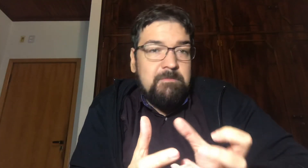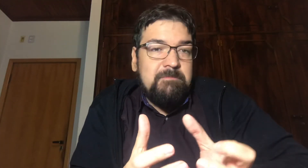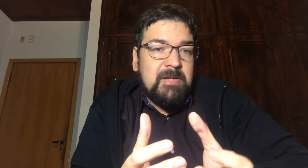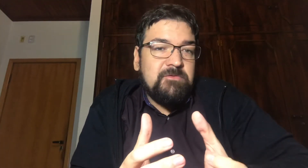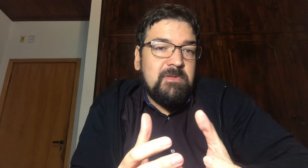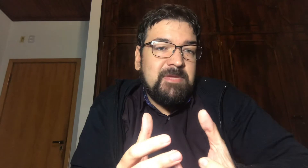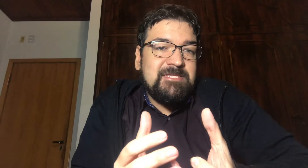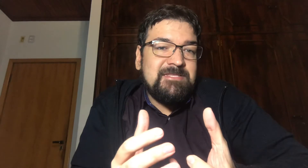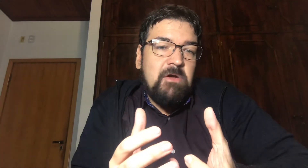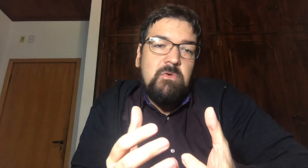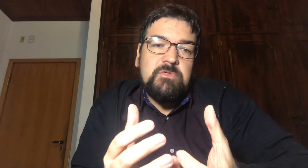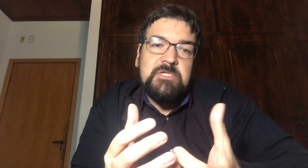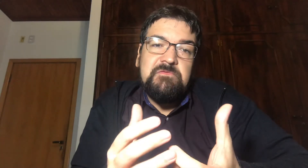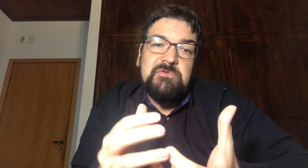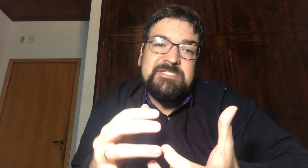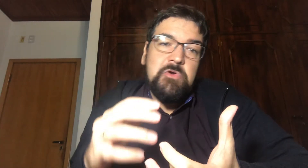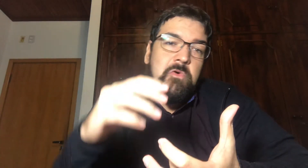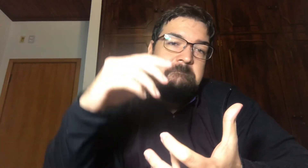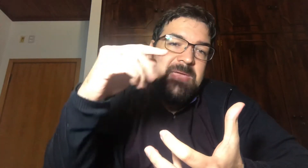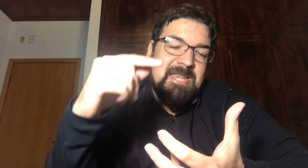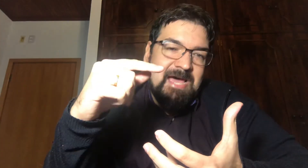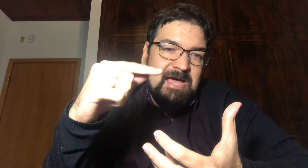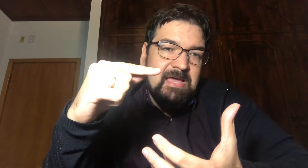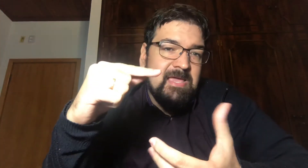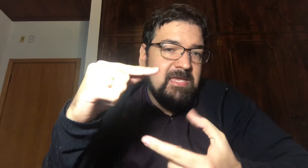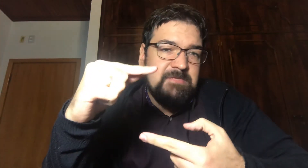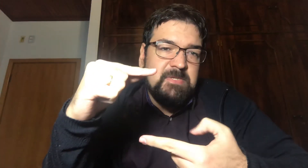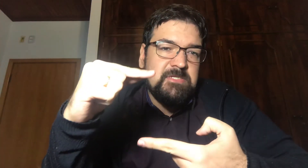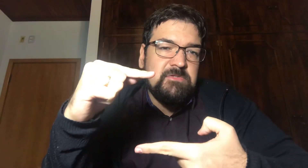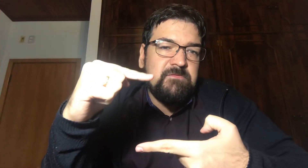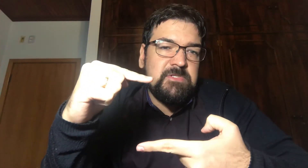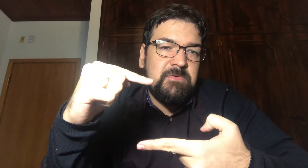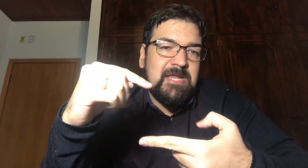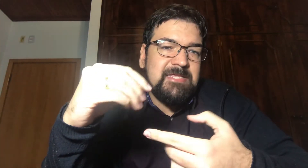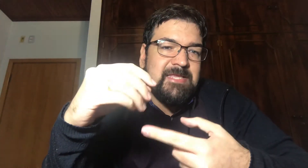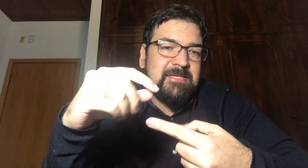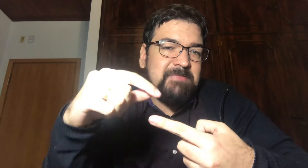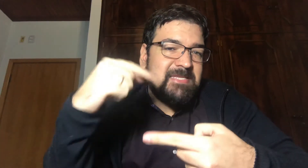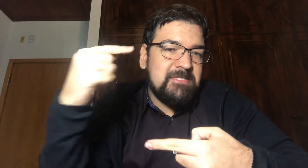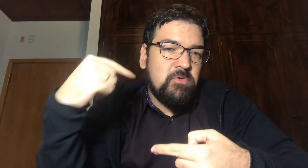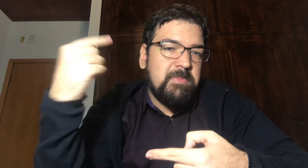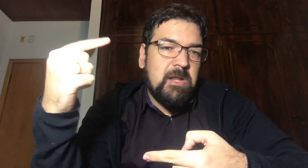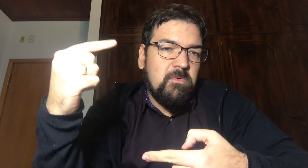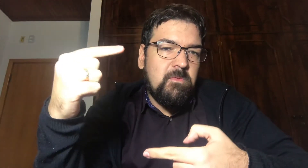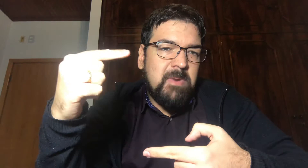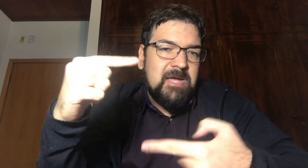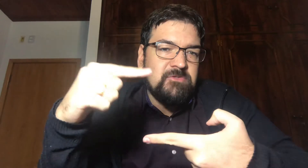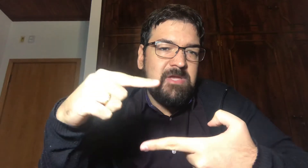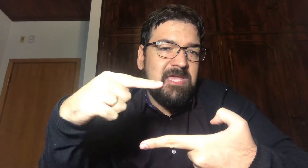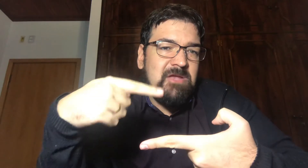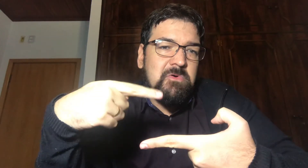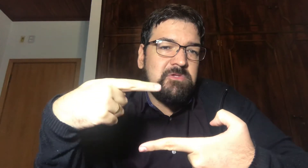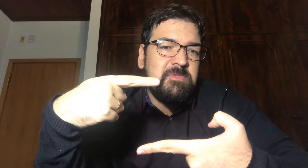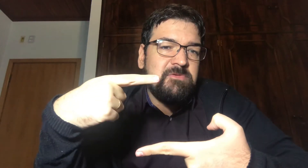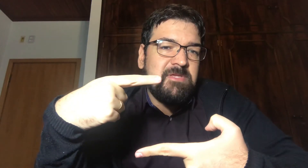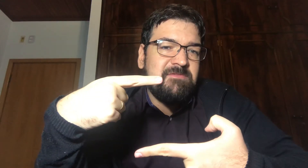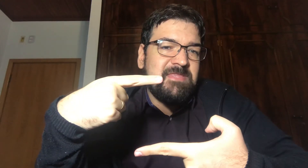Eu particularmente não aconselho você operar Em especial se você é um cara que tá pensando em operar a longo prazo Enquanto o Bitcoin tiver